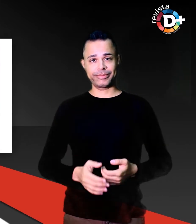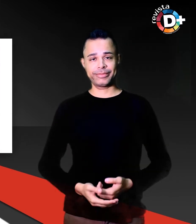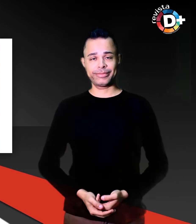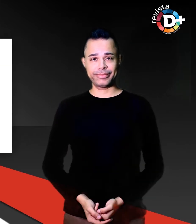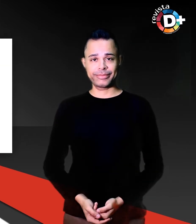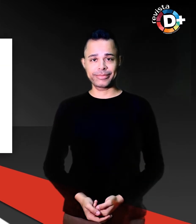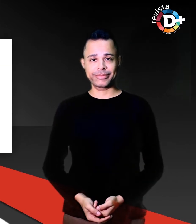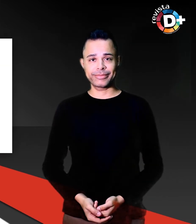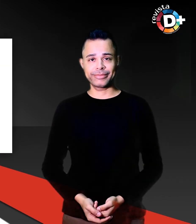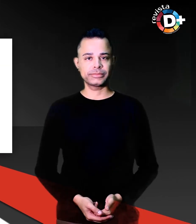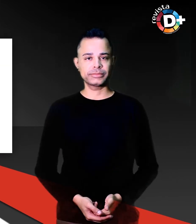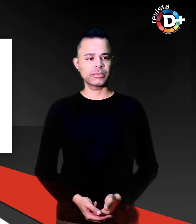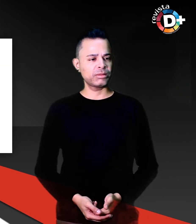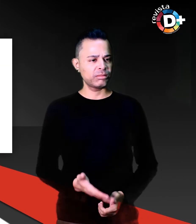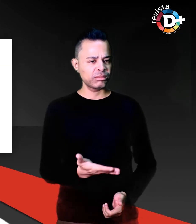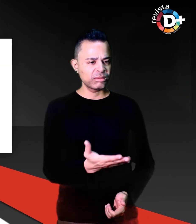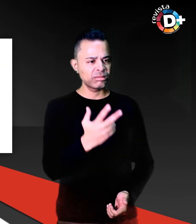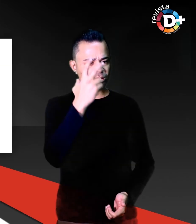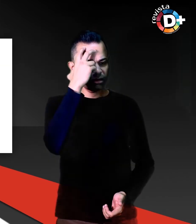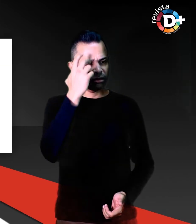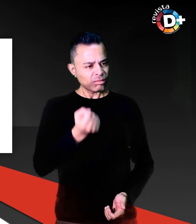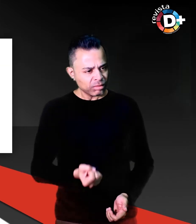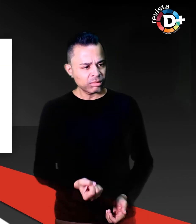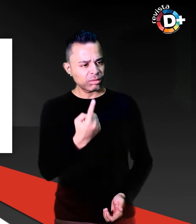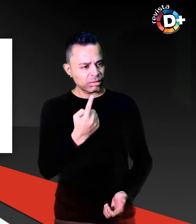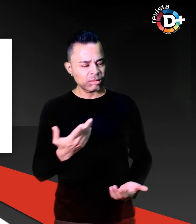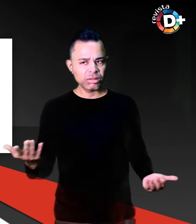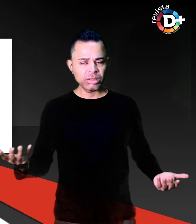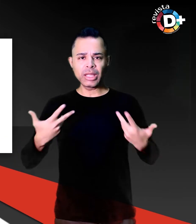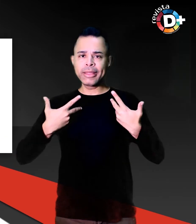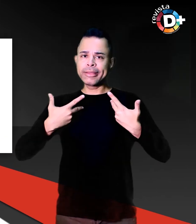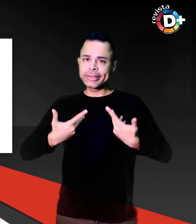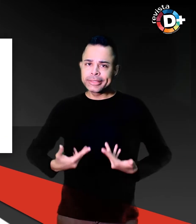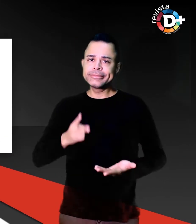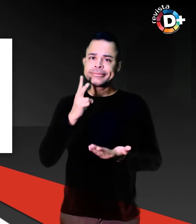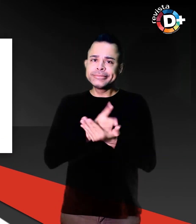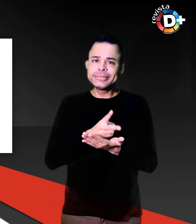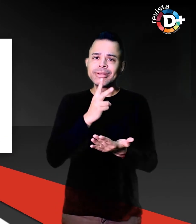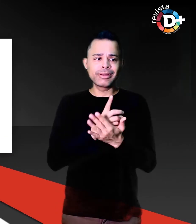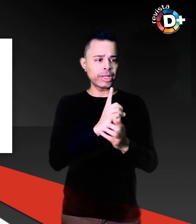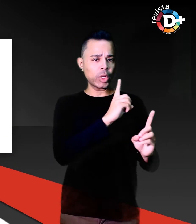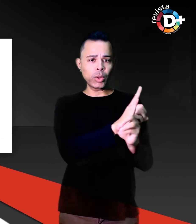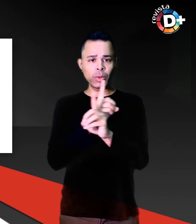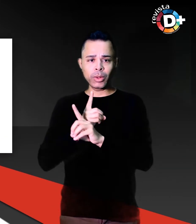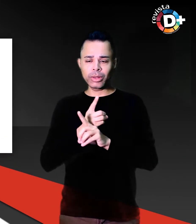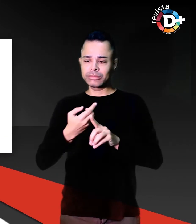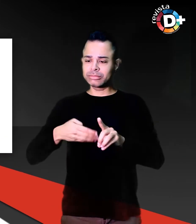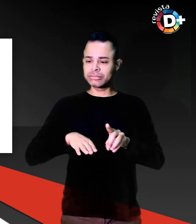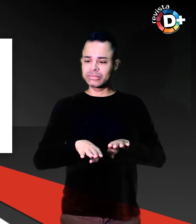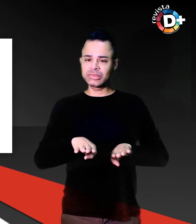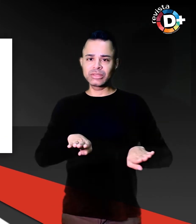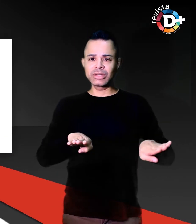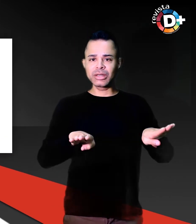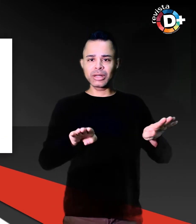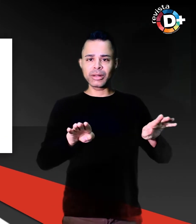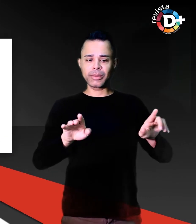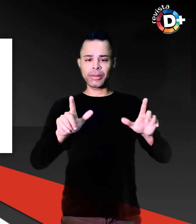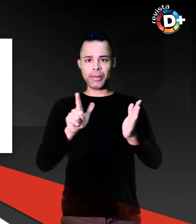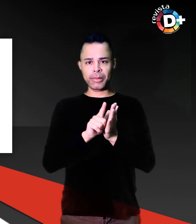Que vergonha hein cansado de sempre se deparar com carros sem cartão de identificação estacionados em